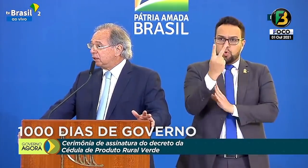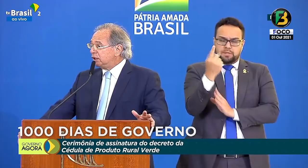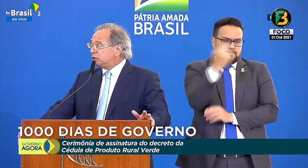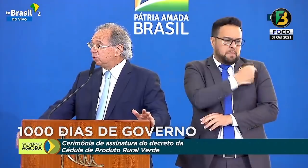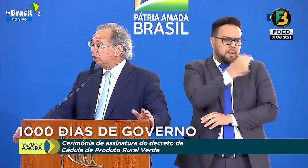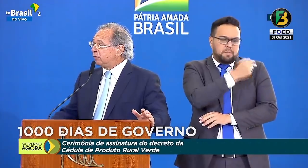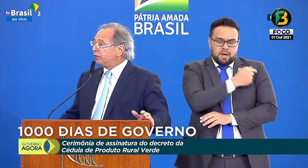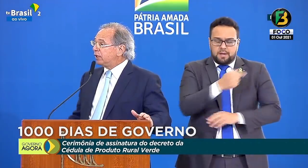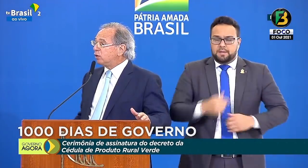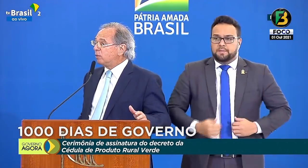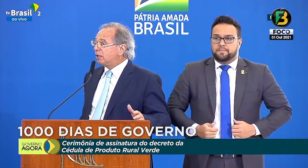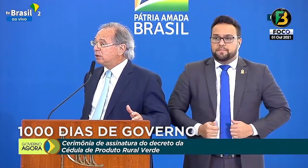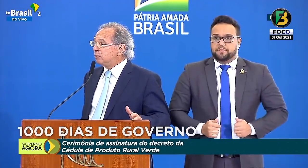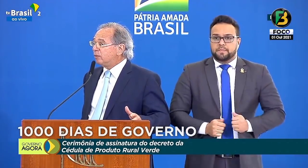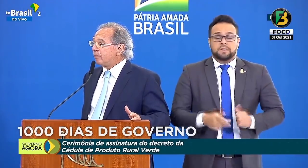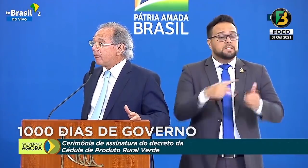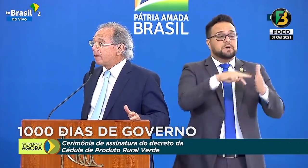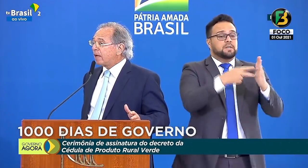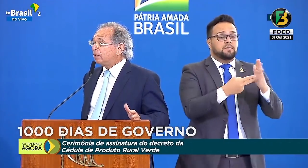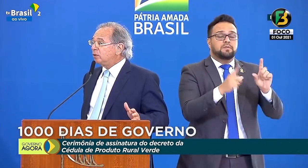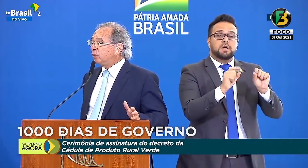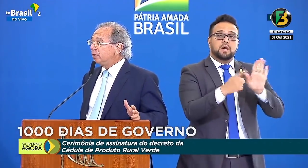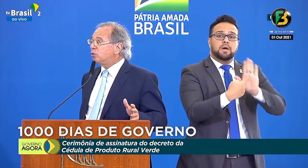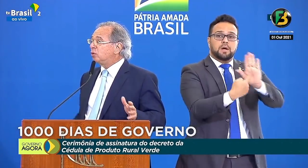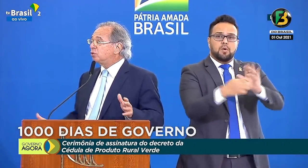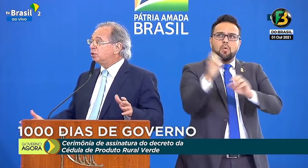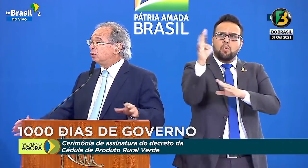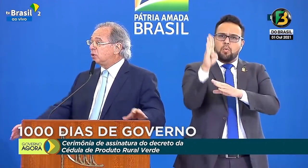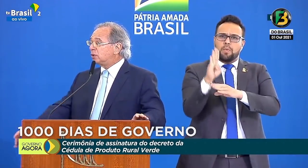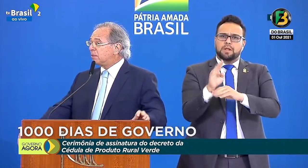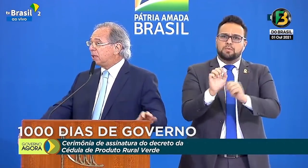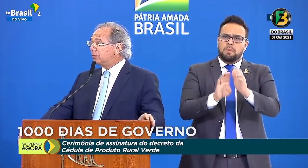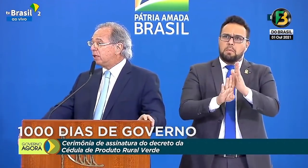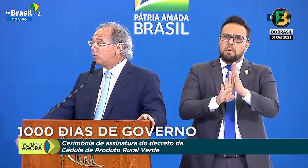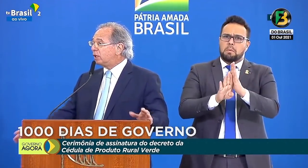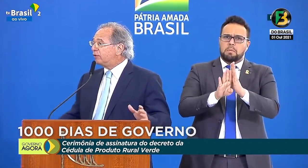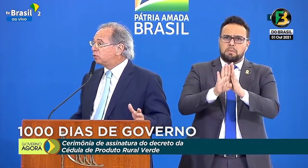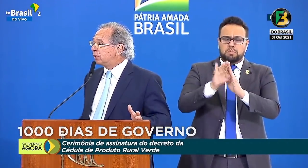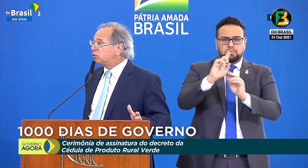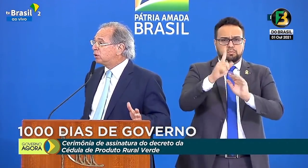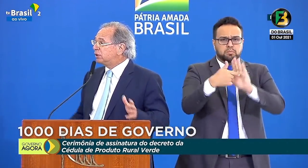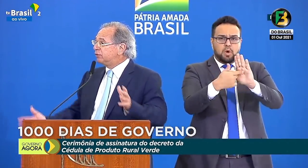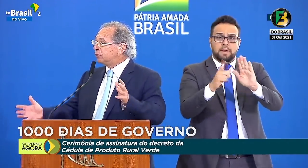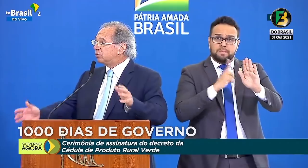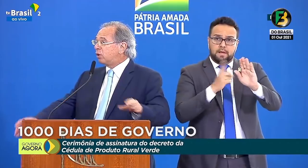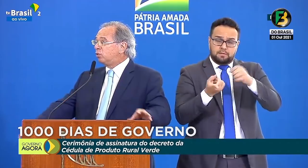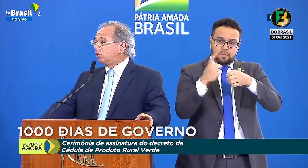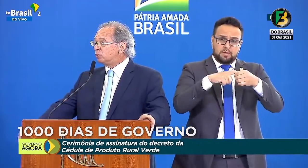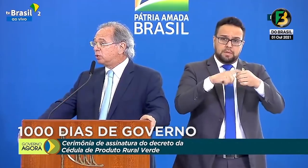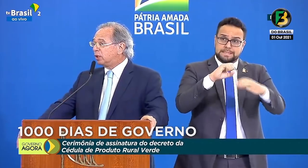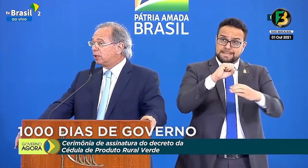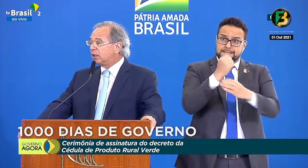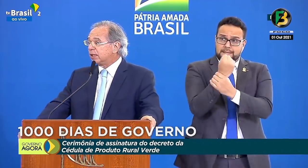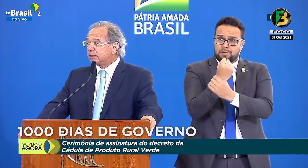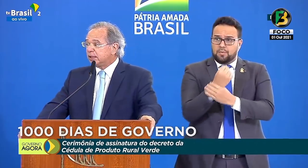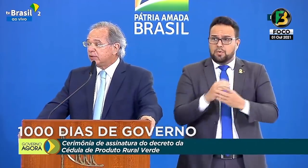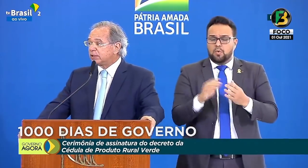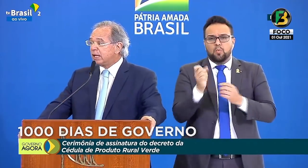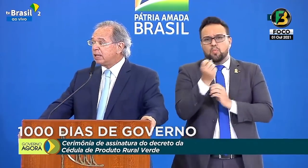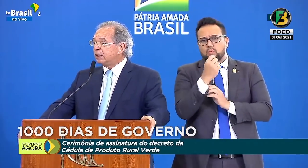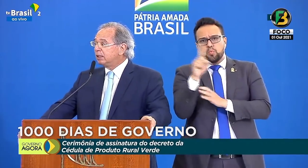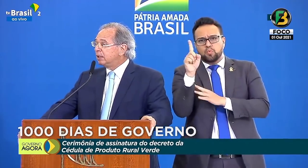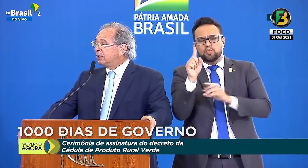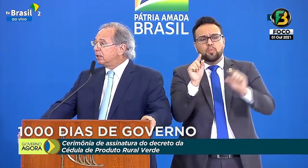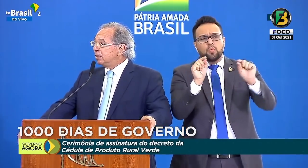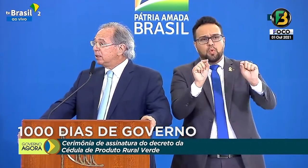e isso significa que o Brasil está tendo um retorno seguro ao trabalho, e agora vem o setor civis, que é o último a se